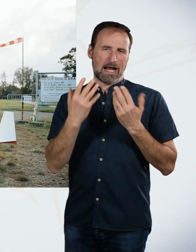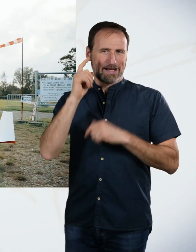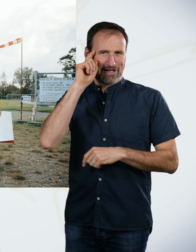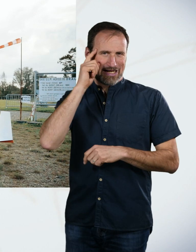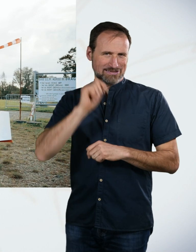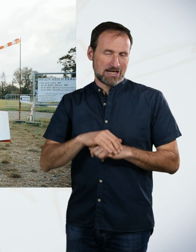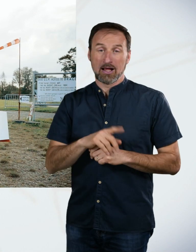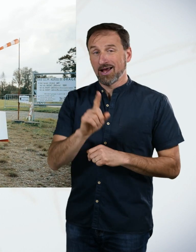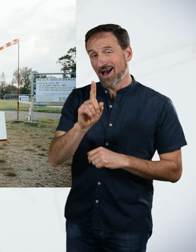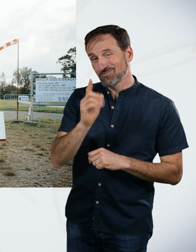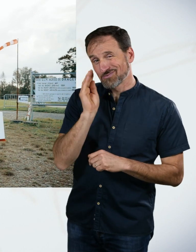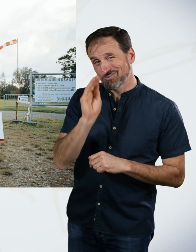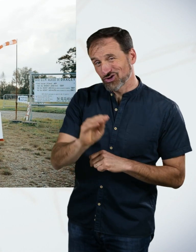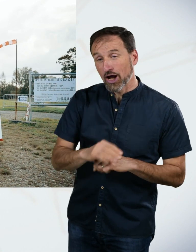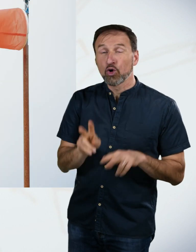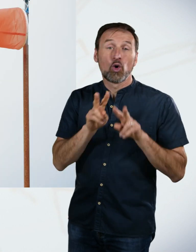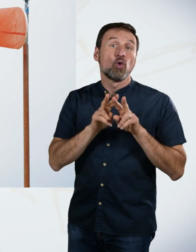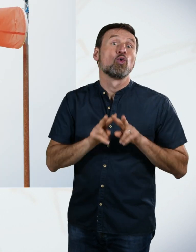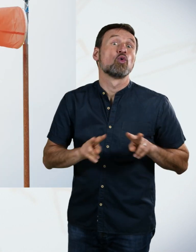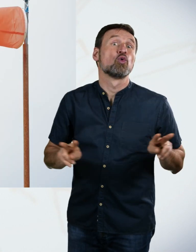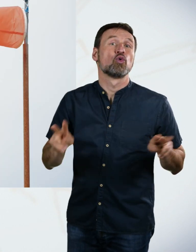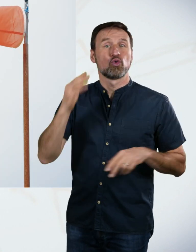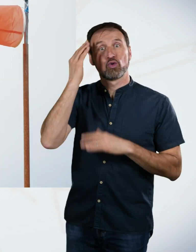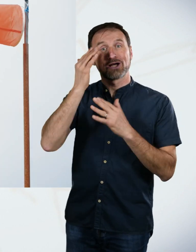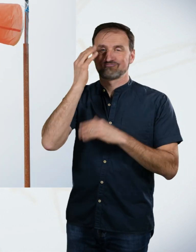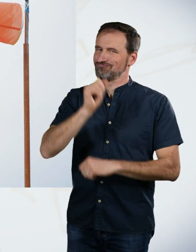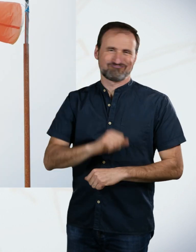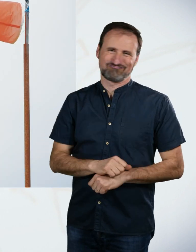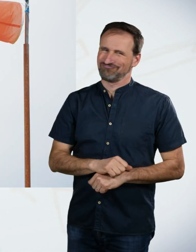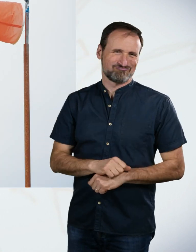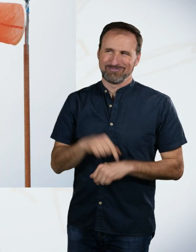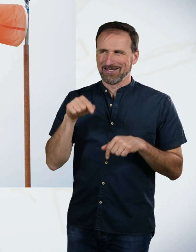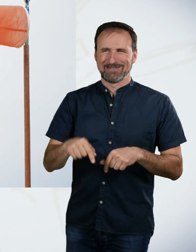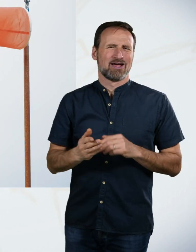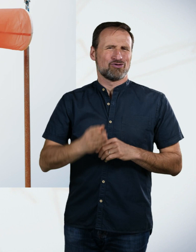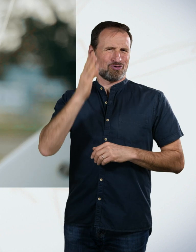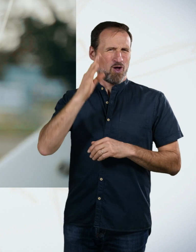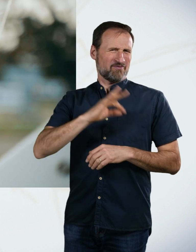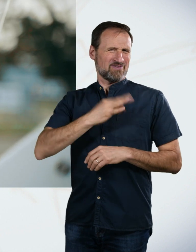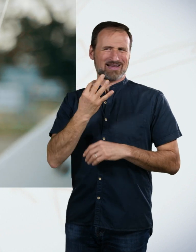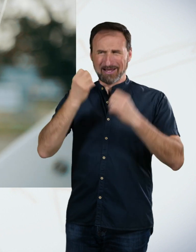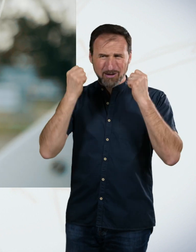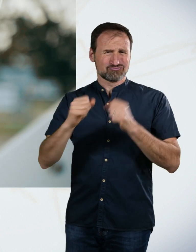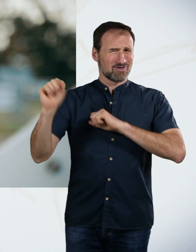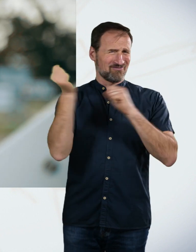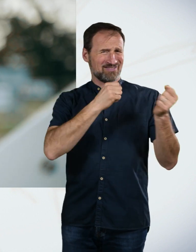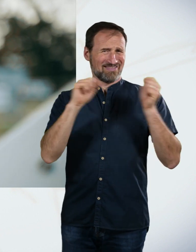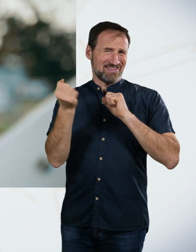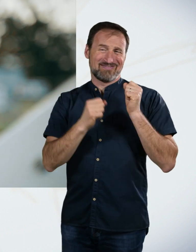In Ruhe-Rätsel ist nicht. Du befindest dich in einem sehr windanfälligen Gebiet im Norden Frankreichs. Und das könnte deinem Magen so gar nicht